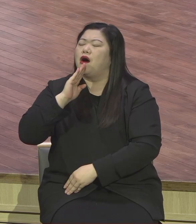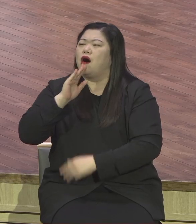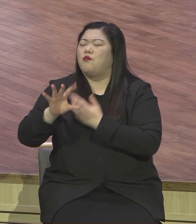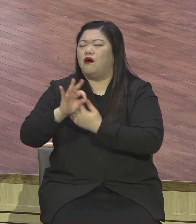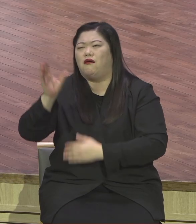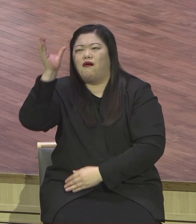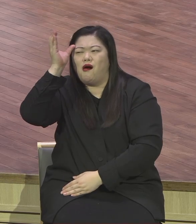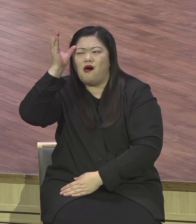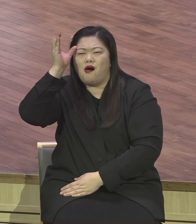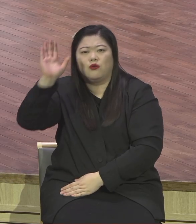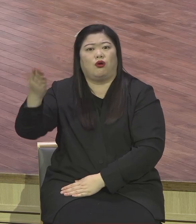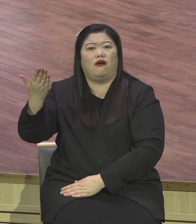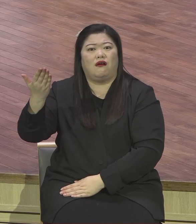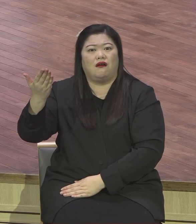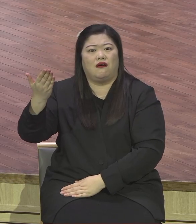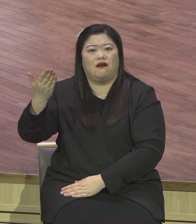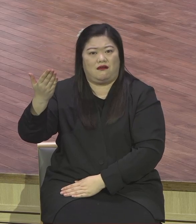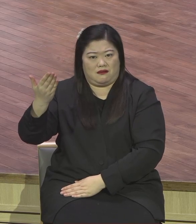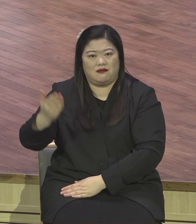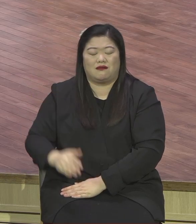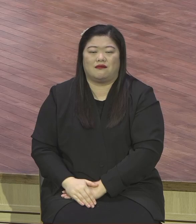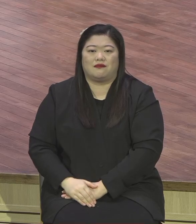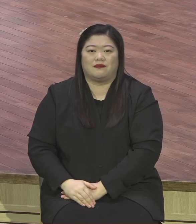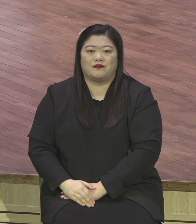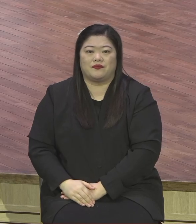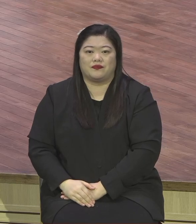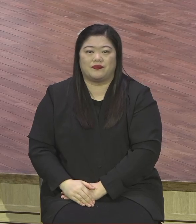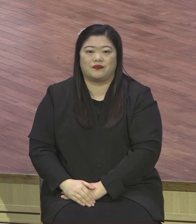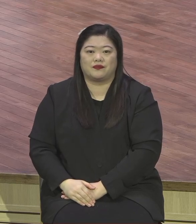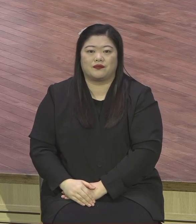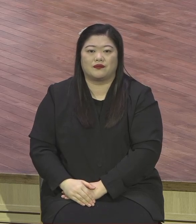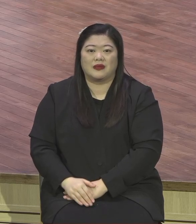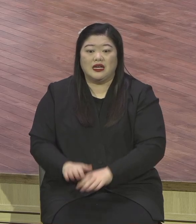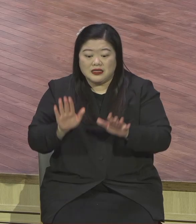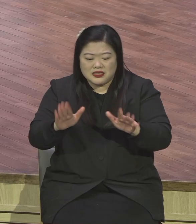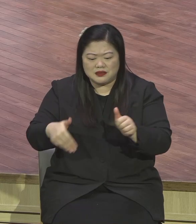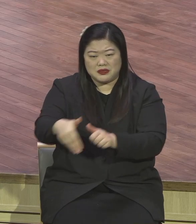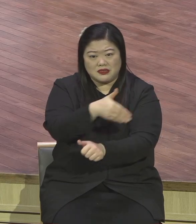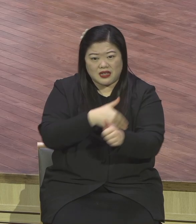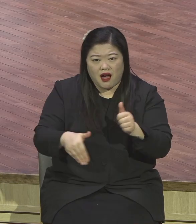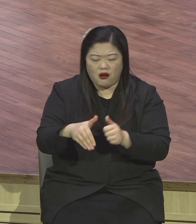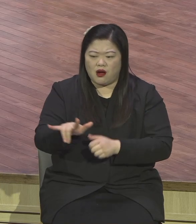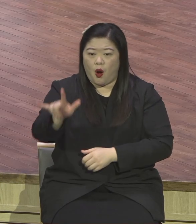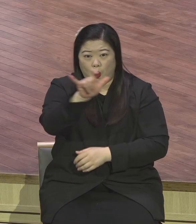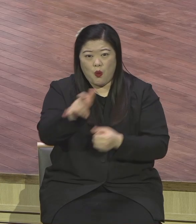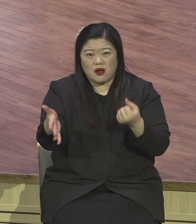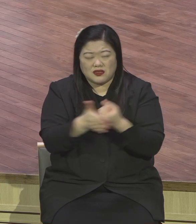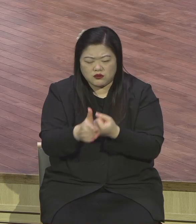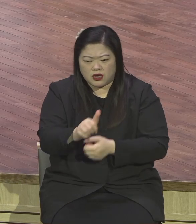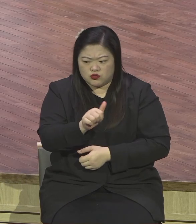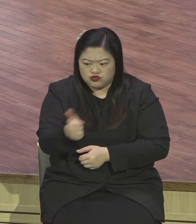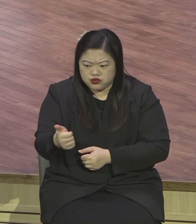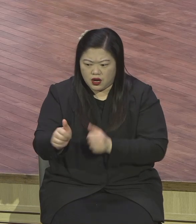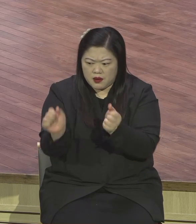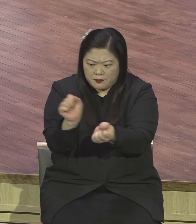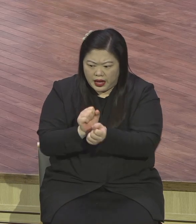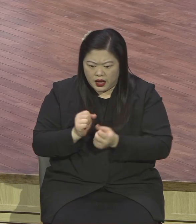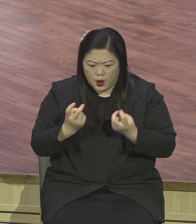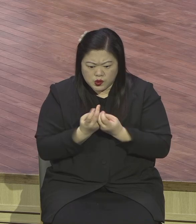2021년도에 모든 사람을 죽니 사니 불안한 이런 불확실한 시대에 하나님이 나를 통해서 하실 일을